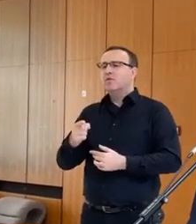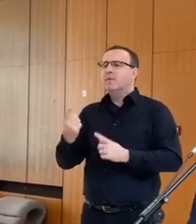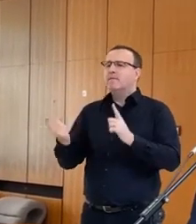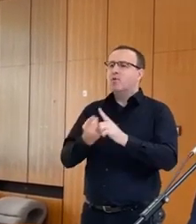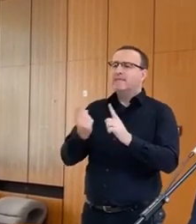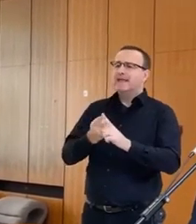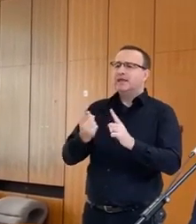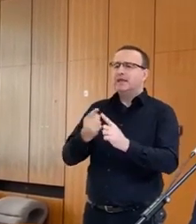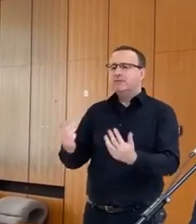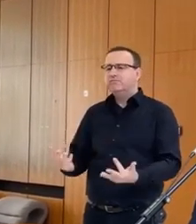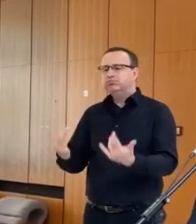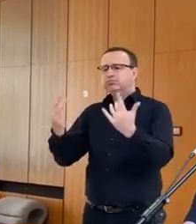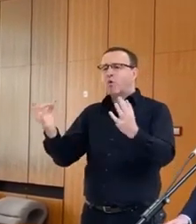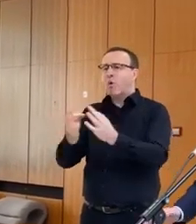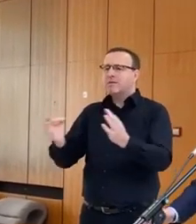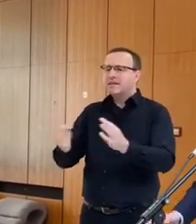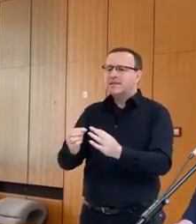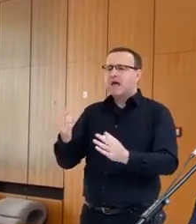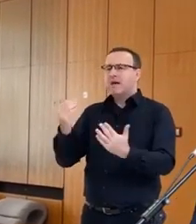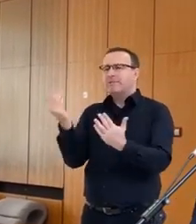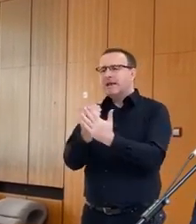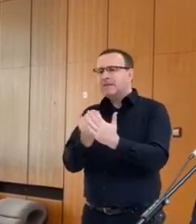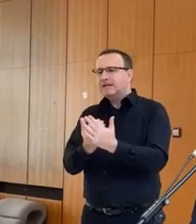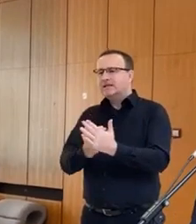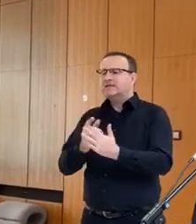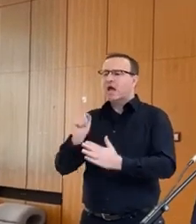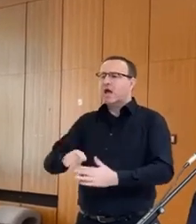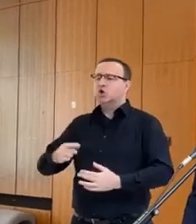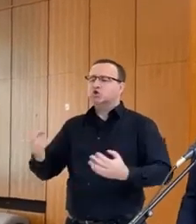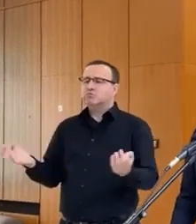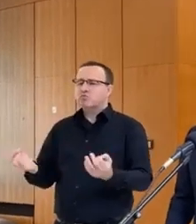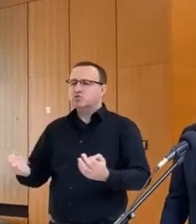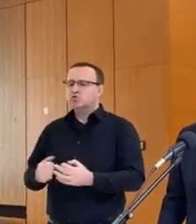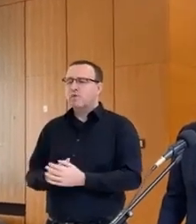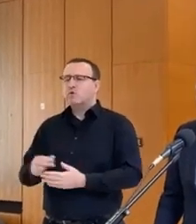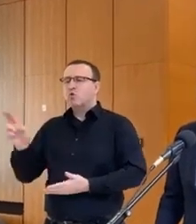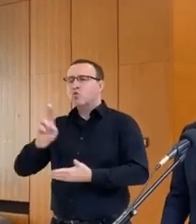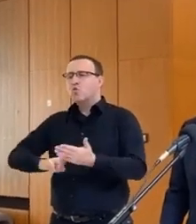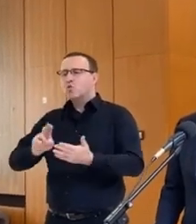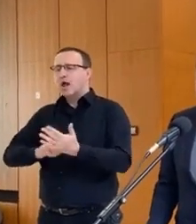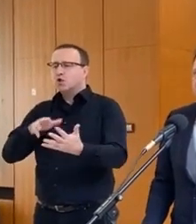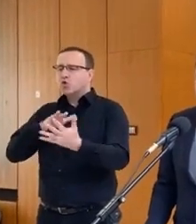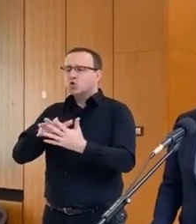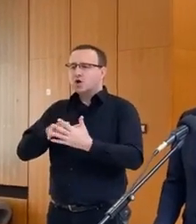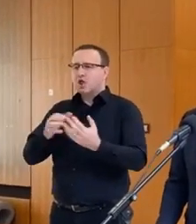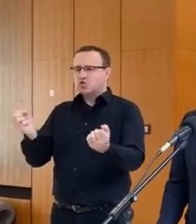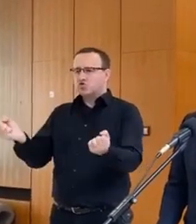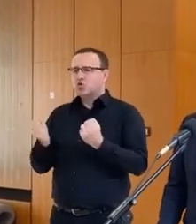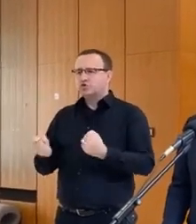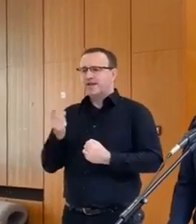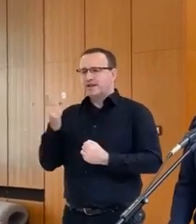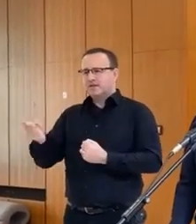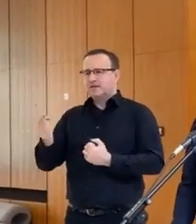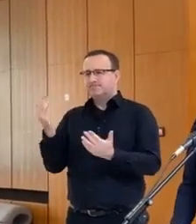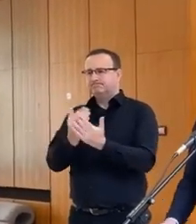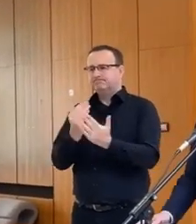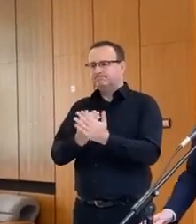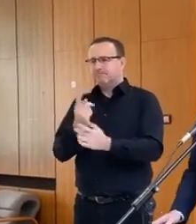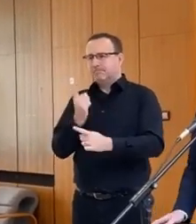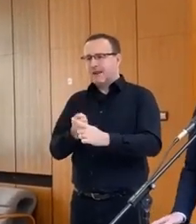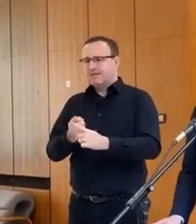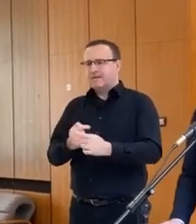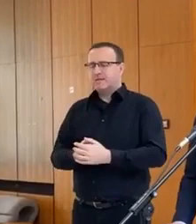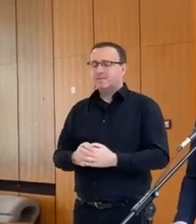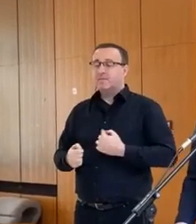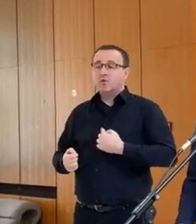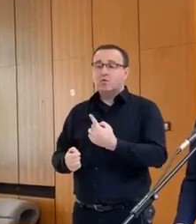ostatných predpisov a aj spôsob úradnej kontroly dodržiavania týchto predpisov,